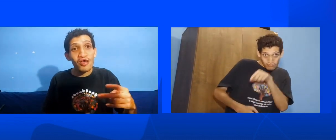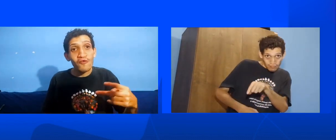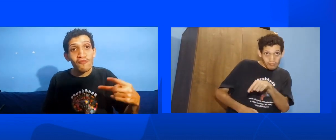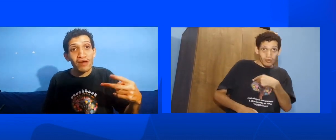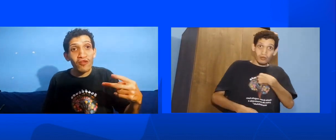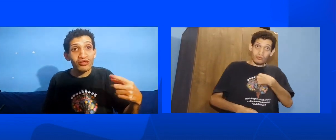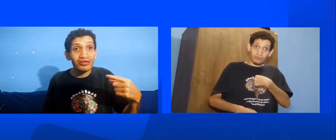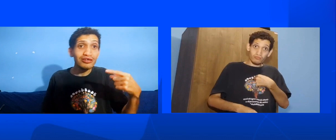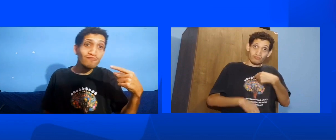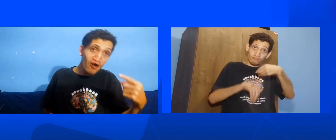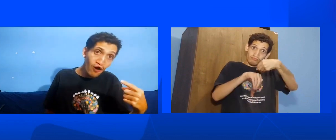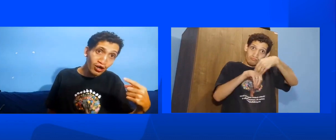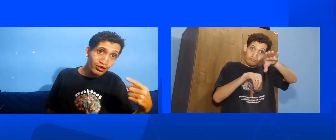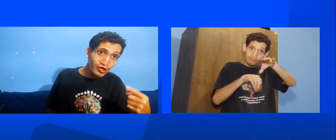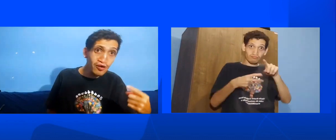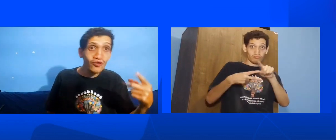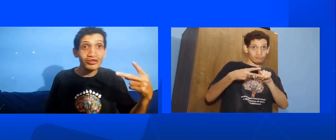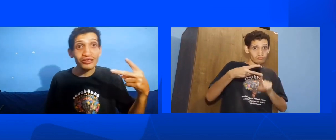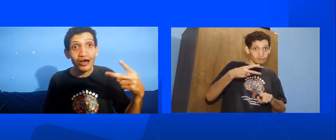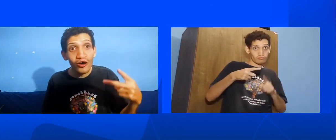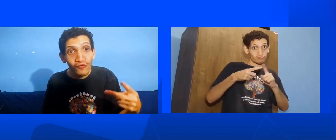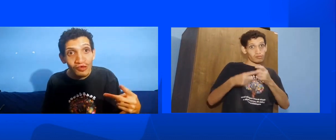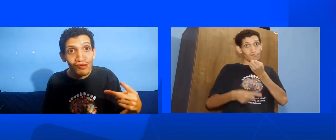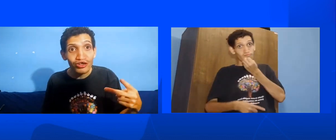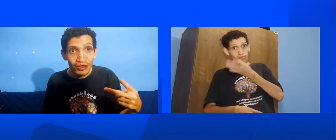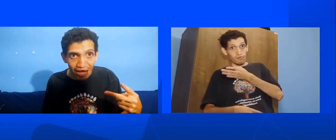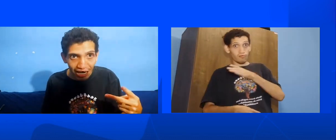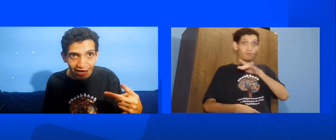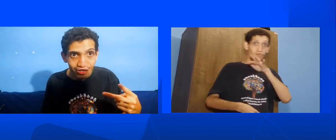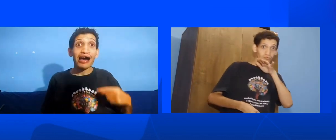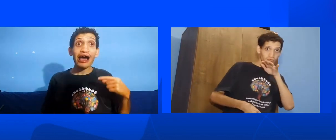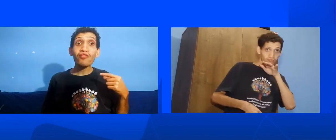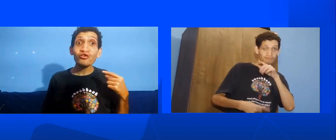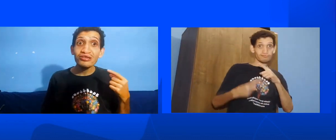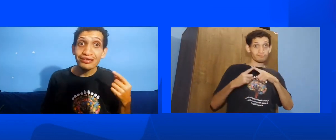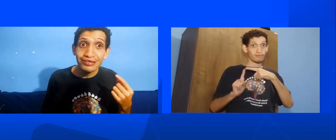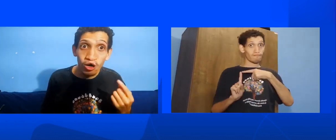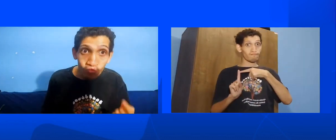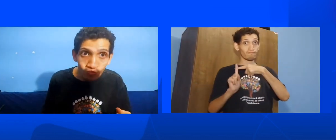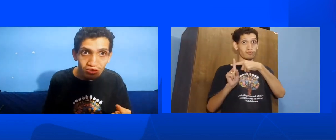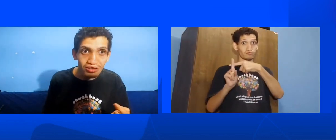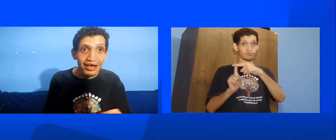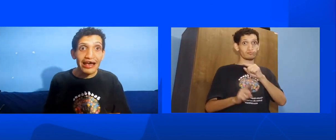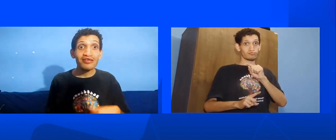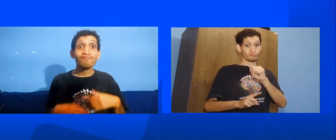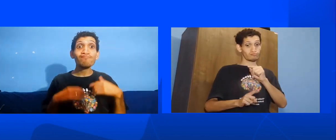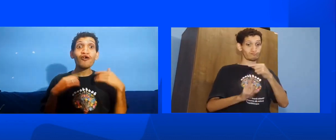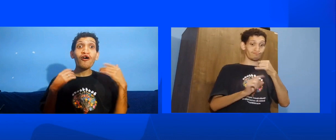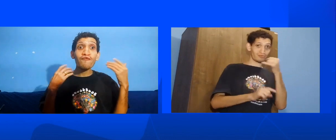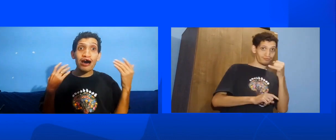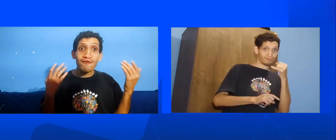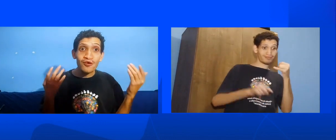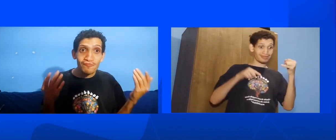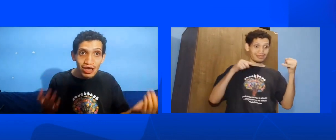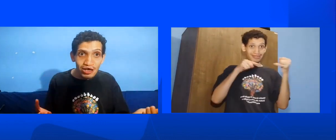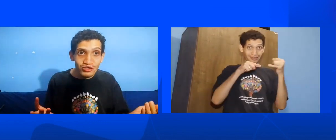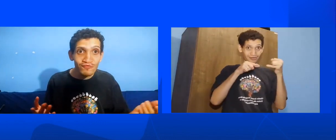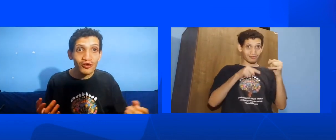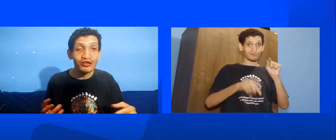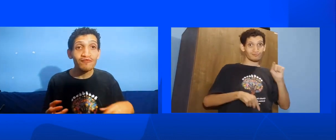tenho uma notícia boa e uma notícia ruim pra te dar A notícia ruim é que provavelmente Você